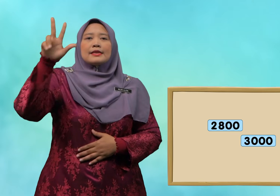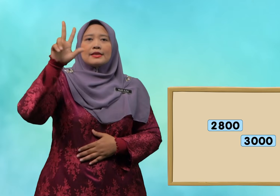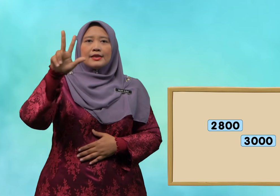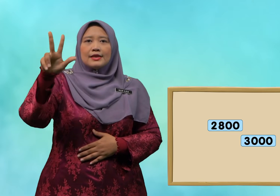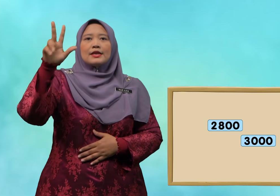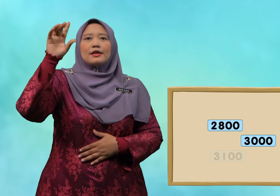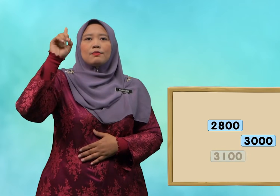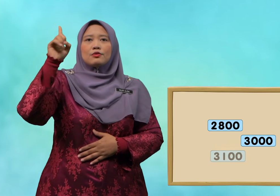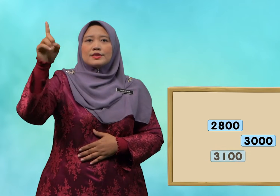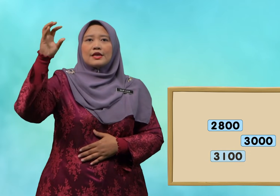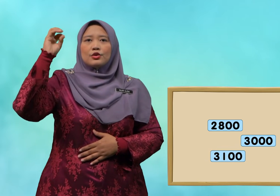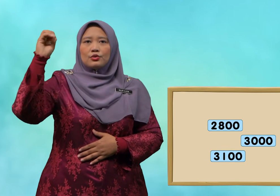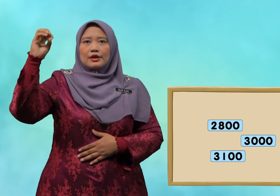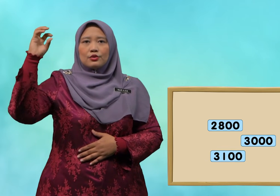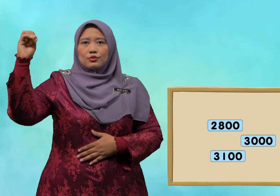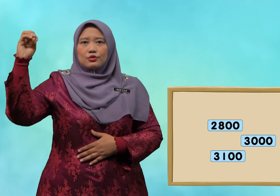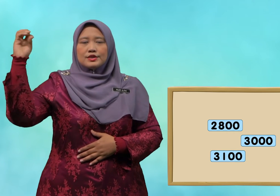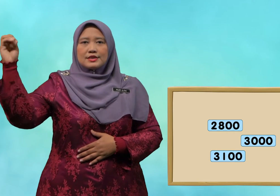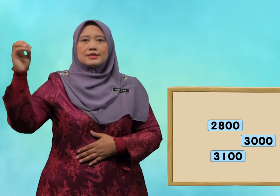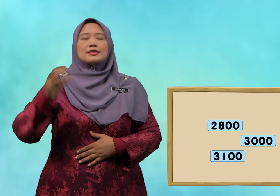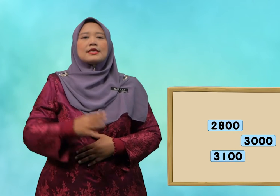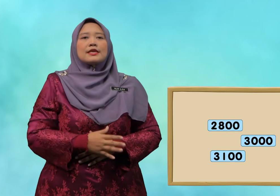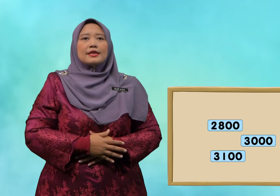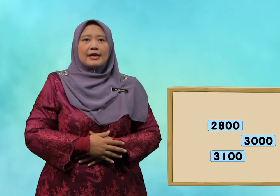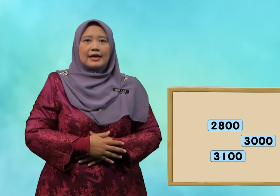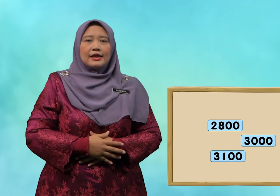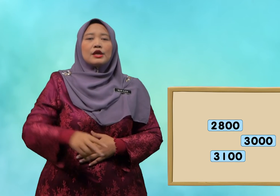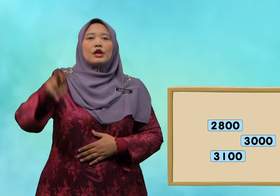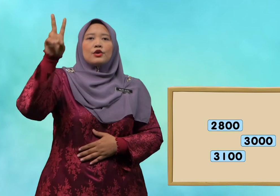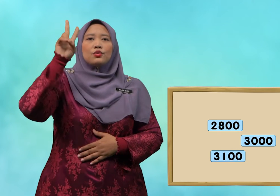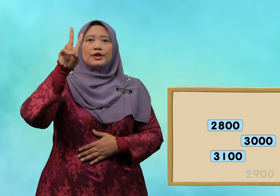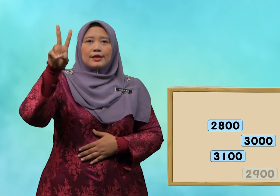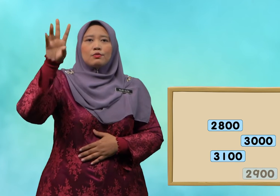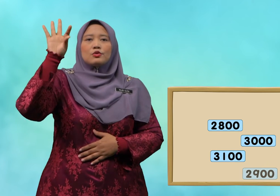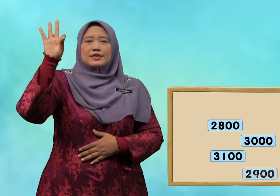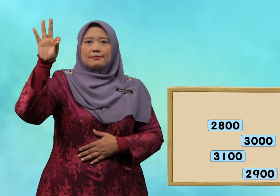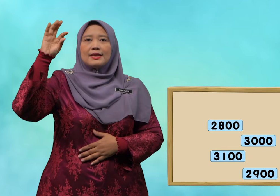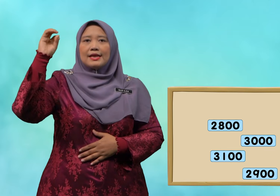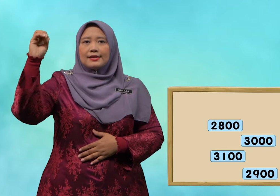3,100, dan 2,900.